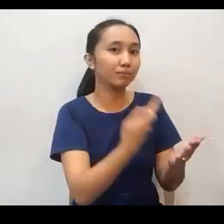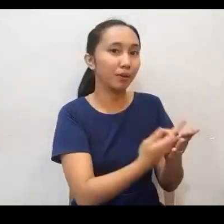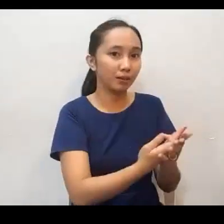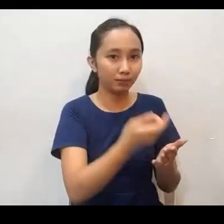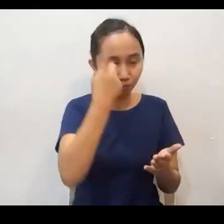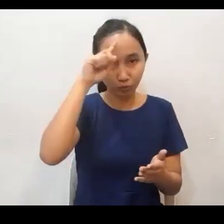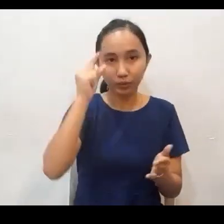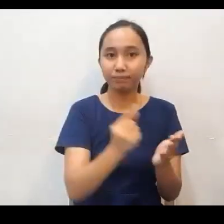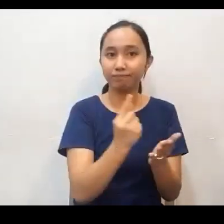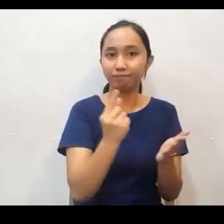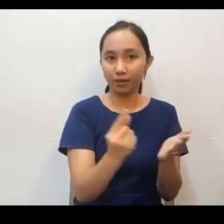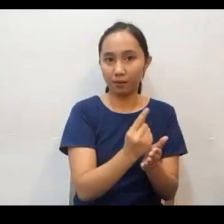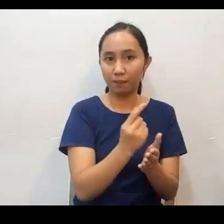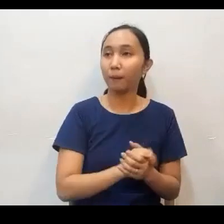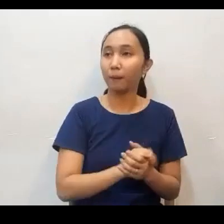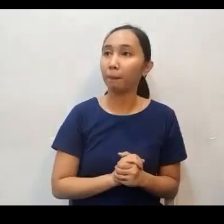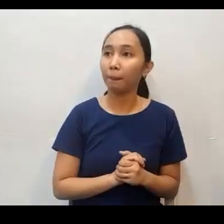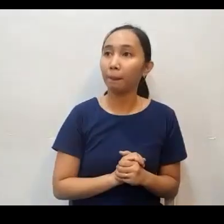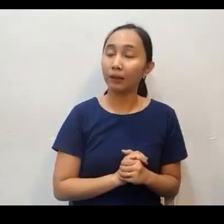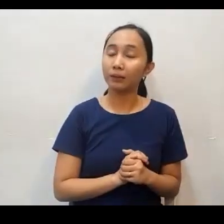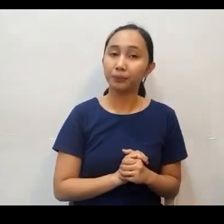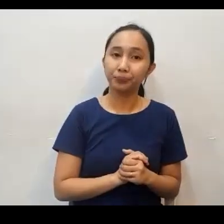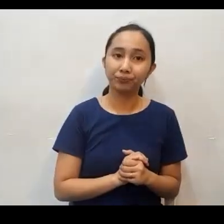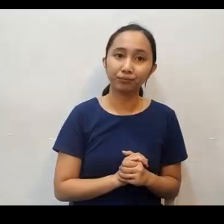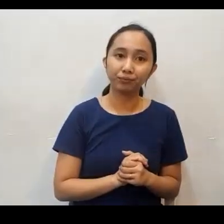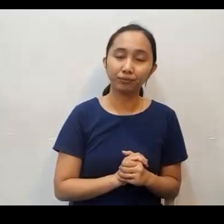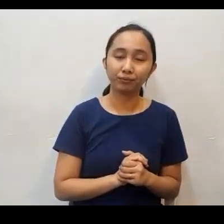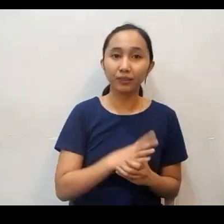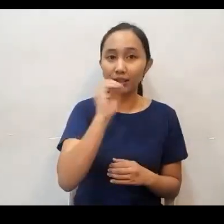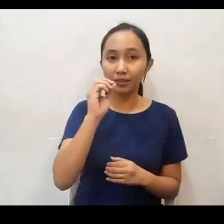gagastusin yung pera para sa ibanghelyo At